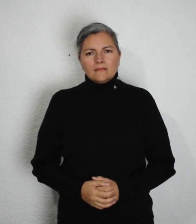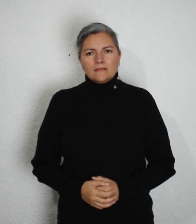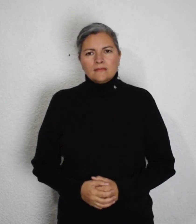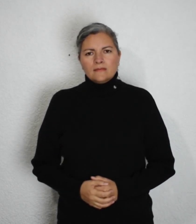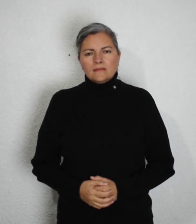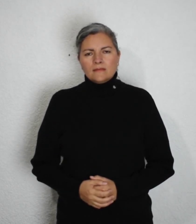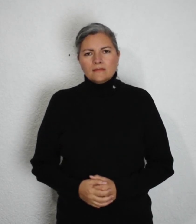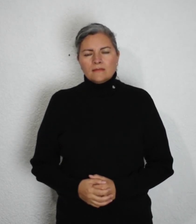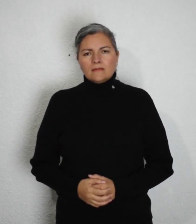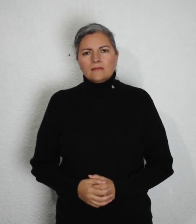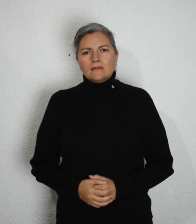Golpes con objetos